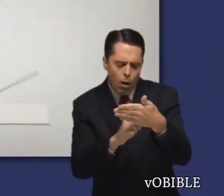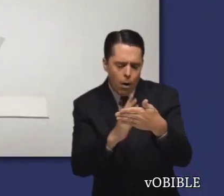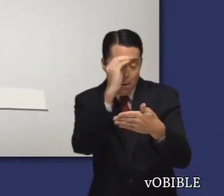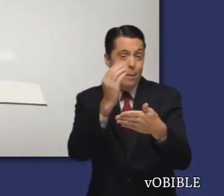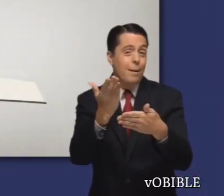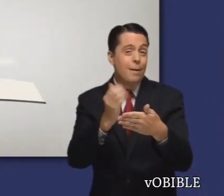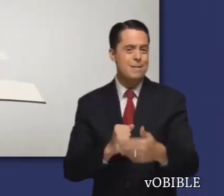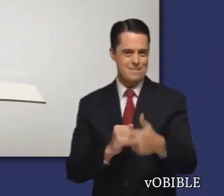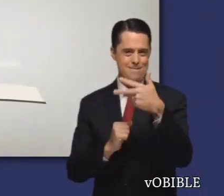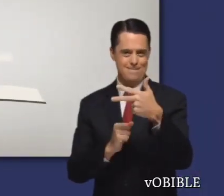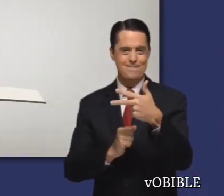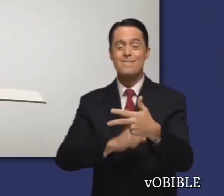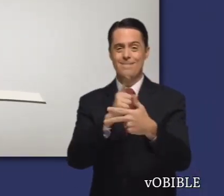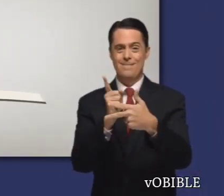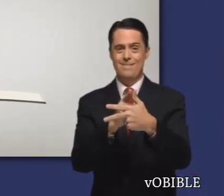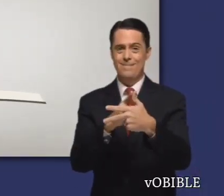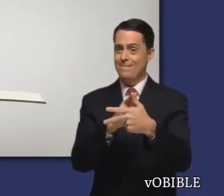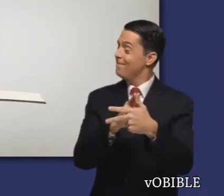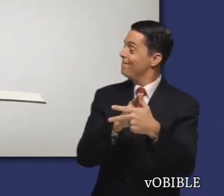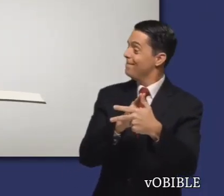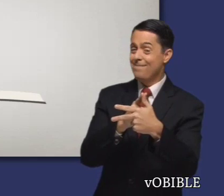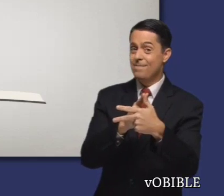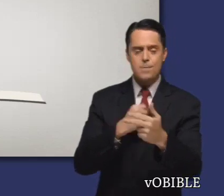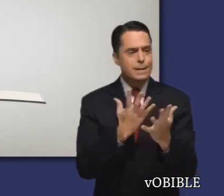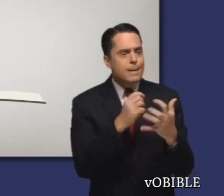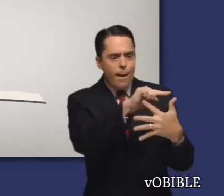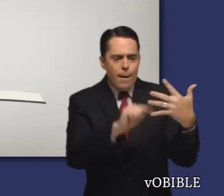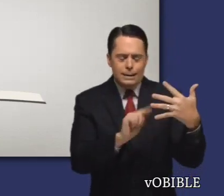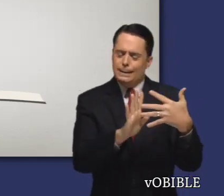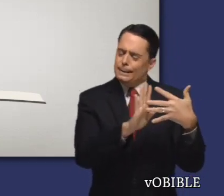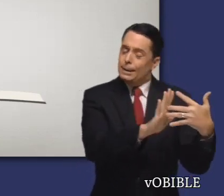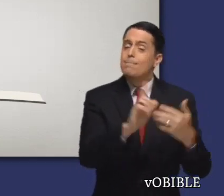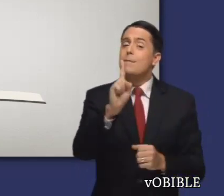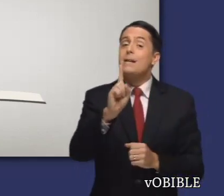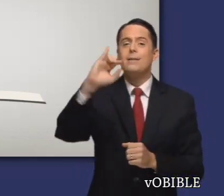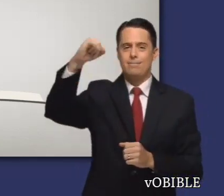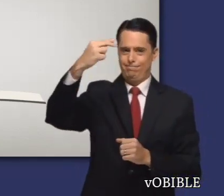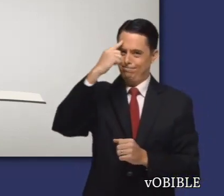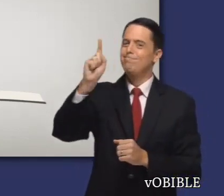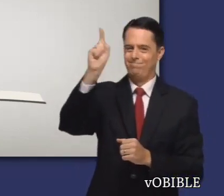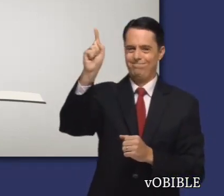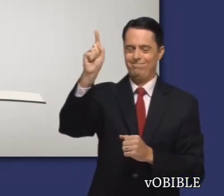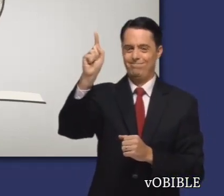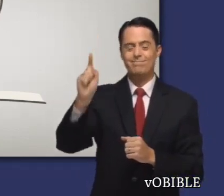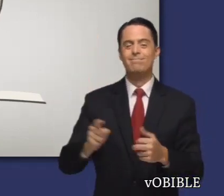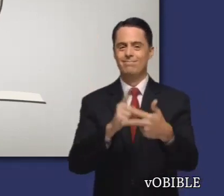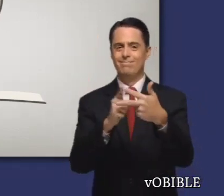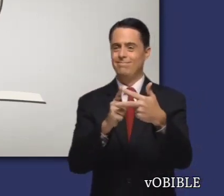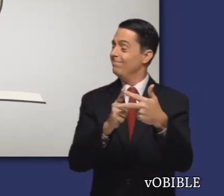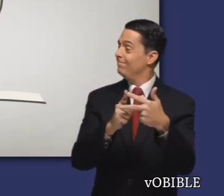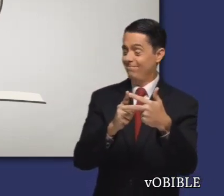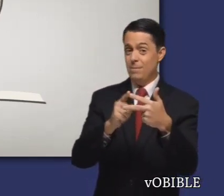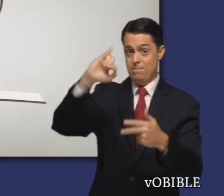Cuando estudia Ageo, fíjese en que los asuntos personales jamás deben anteponerse a los espirituales, en que Jehová no